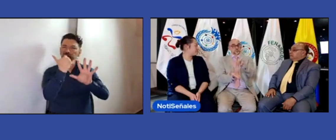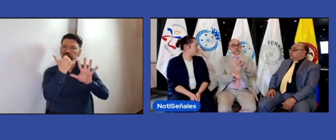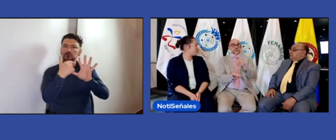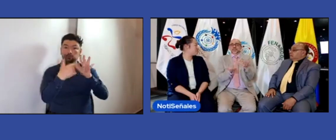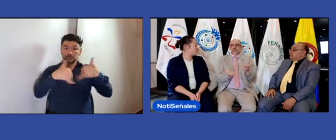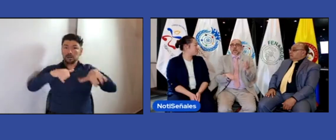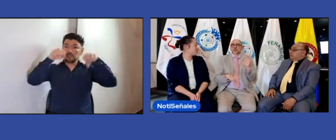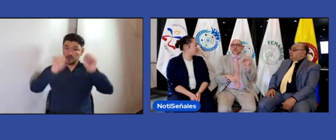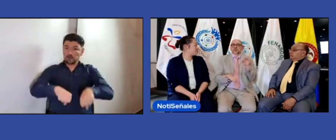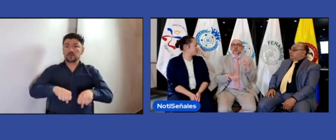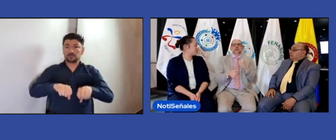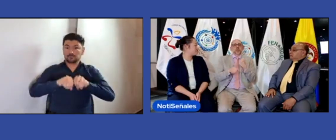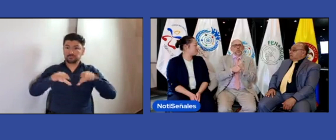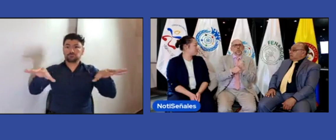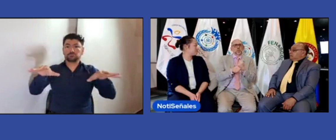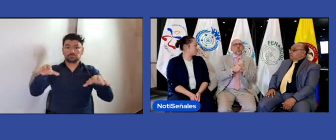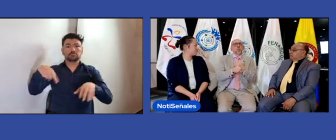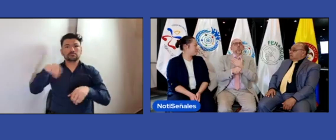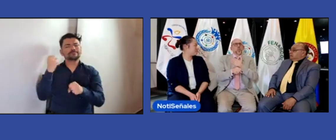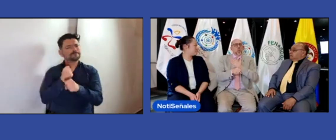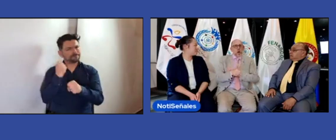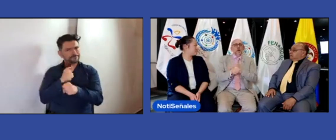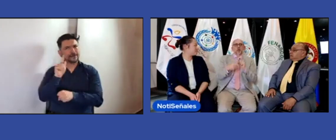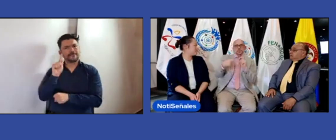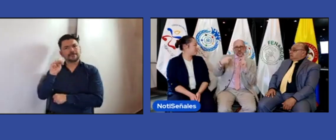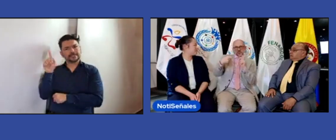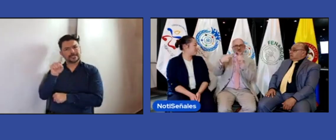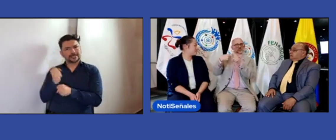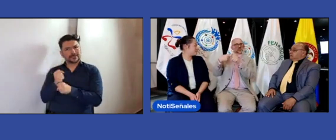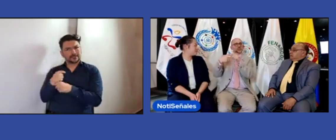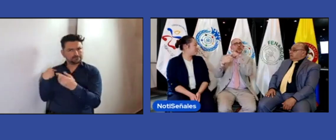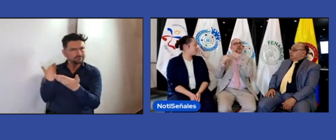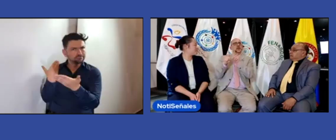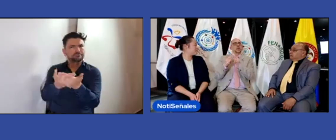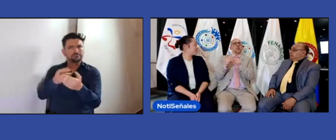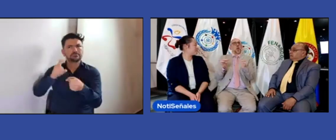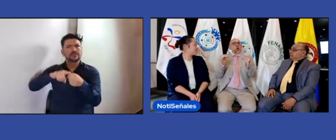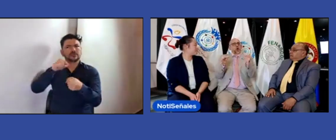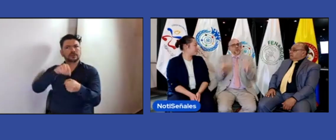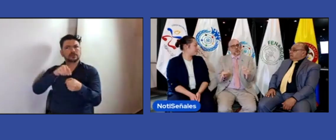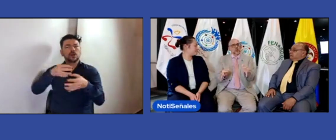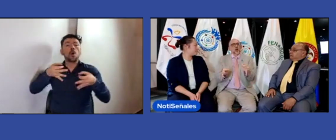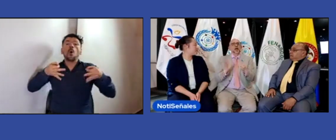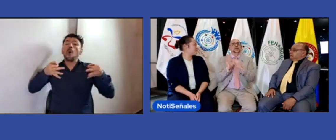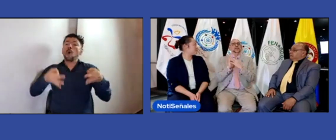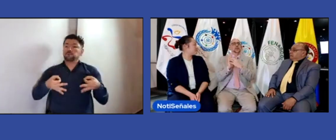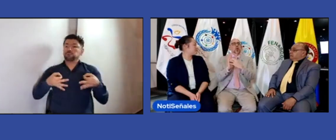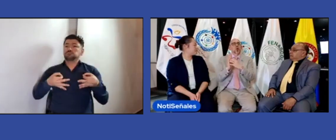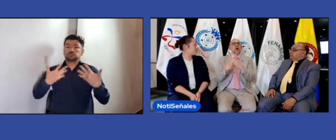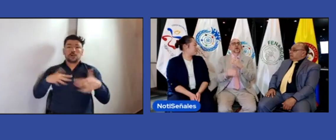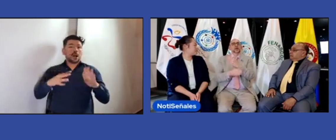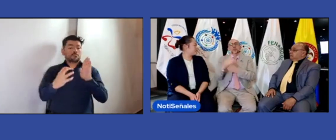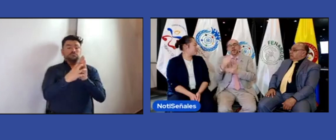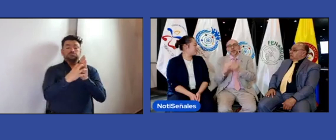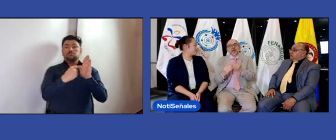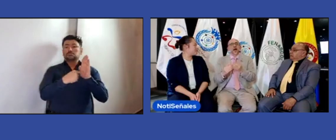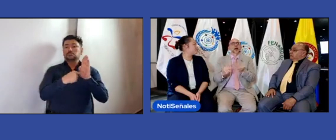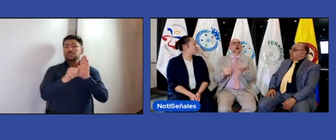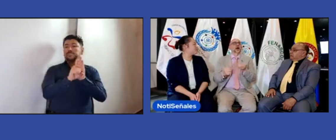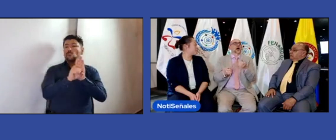también un símbolo en 3D y que de esta manera pues sea oficial estamos en estos momentos en ese